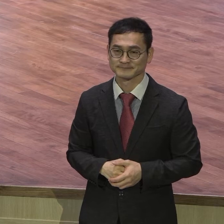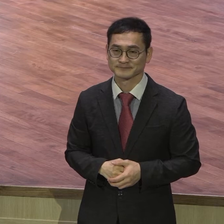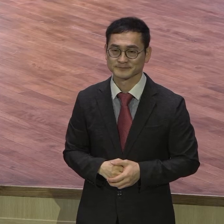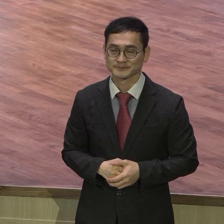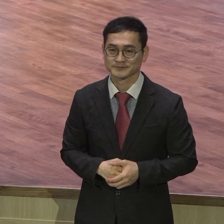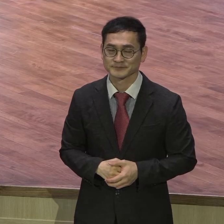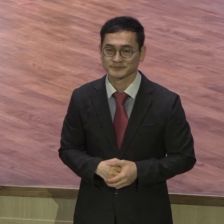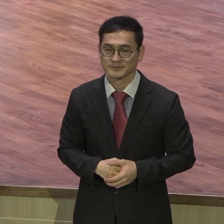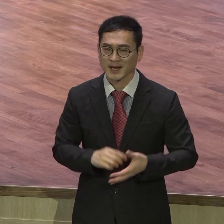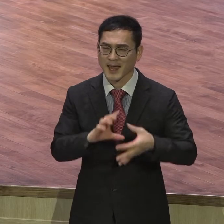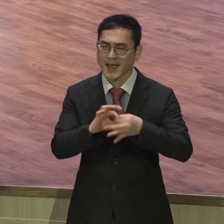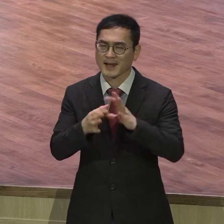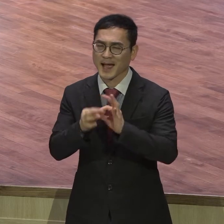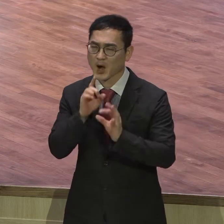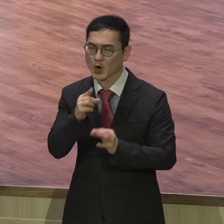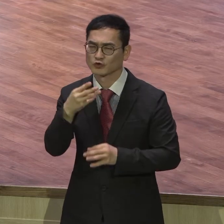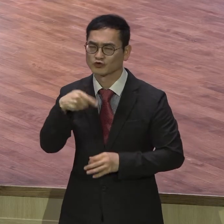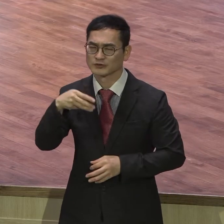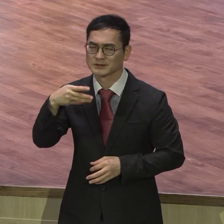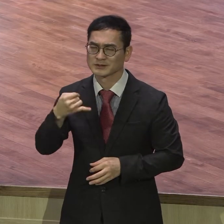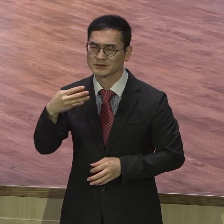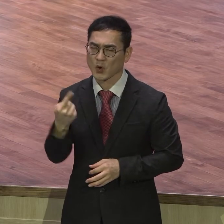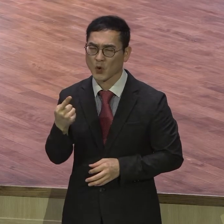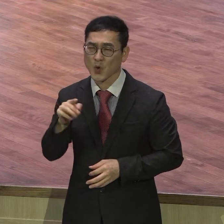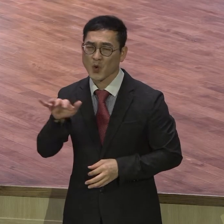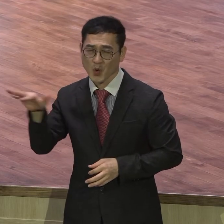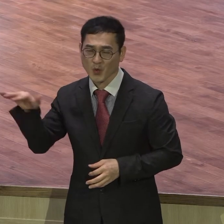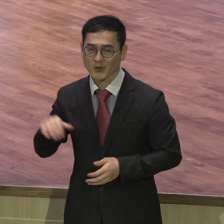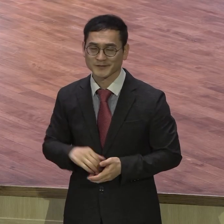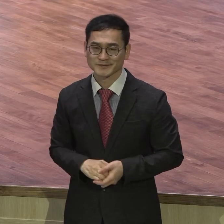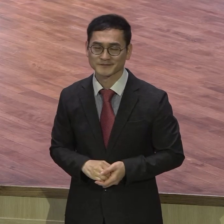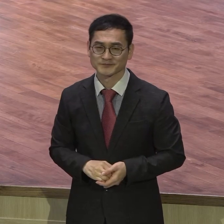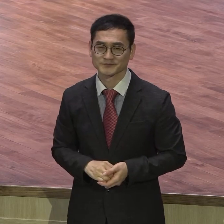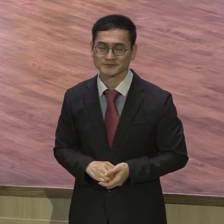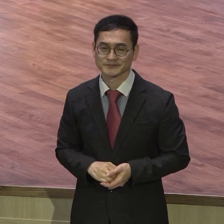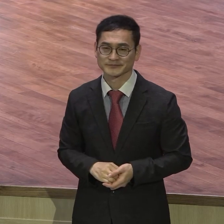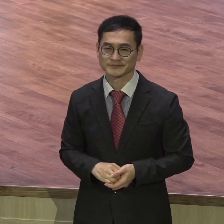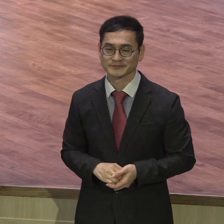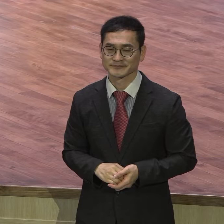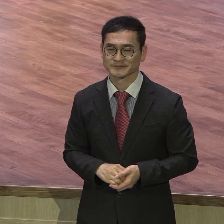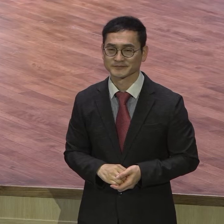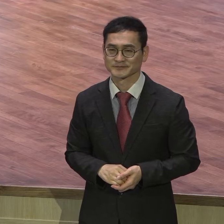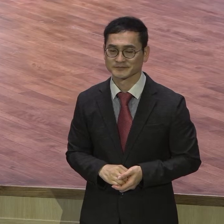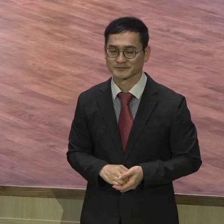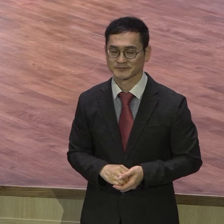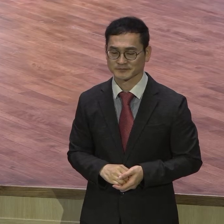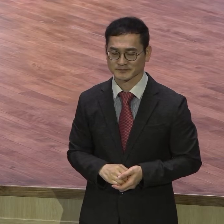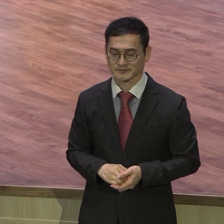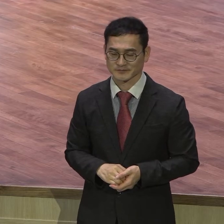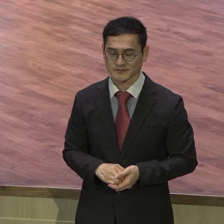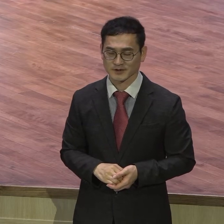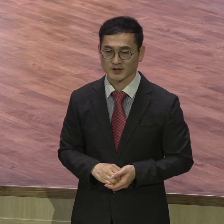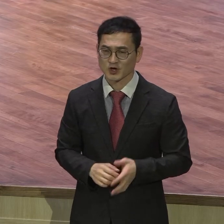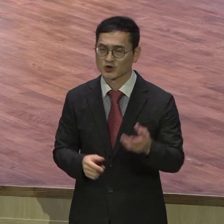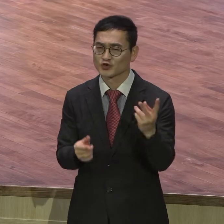두터로 노미온이라고 하는데 두 번째 율법, 제2의 법이라는 의미예요. 그 이유는